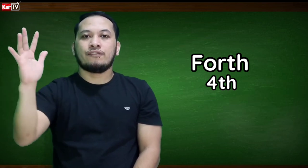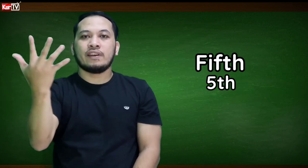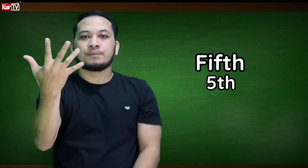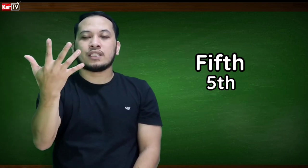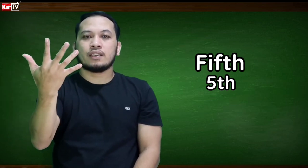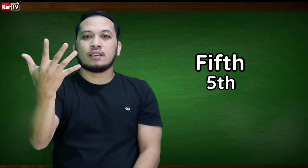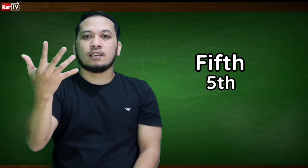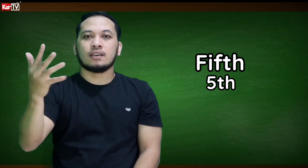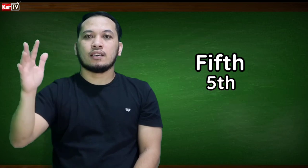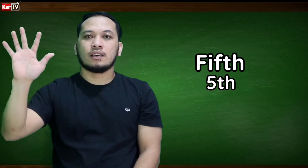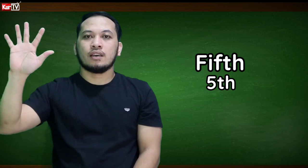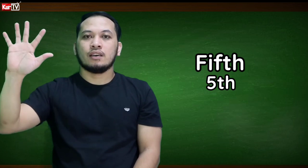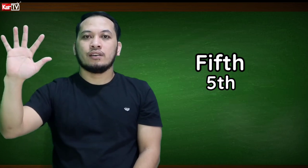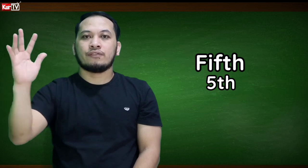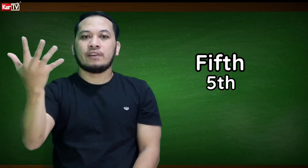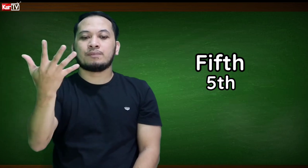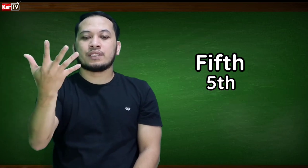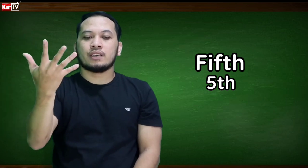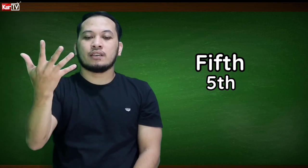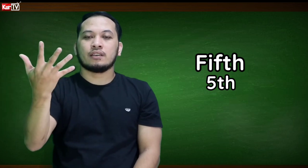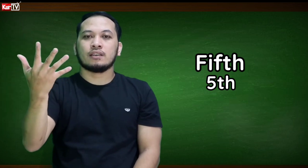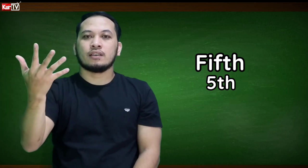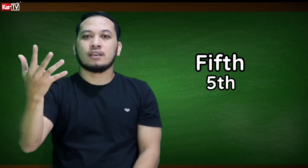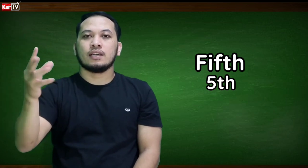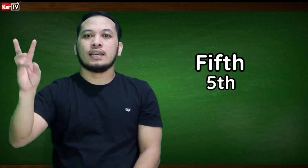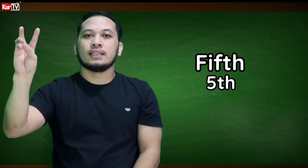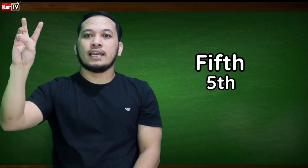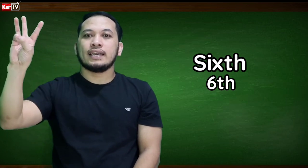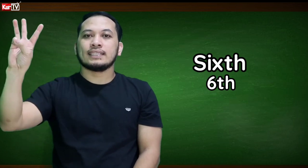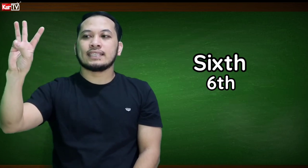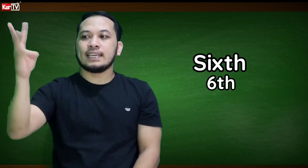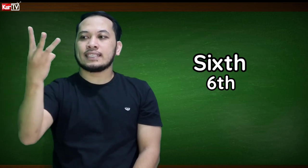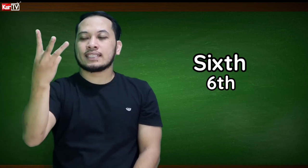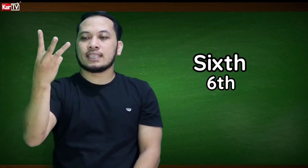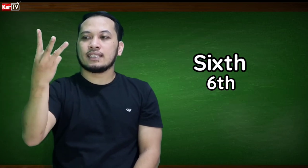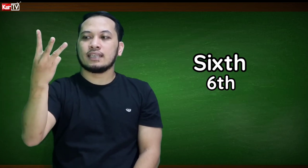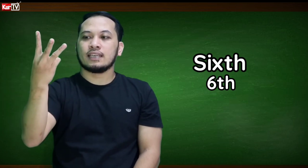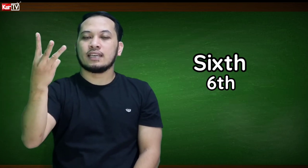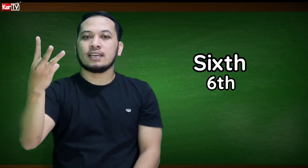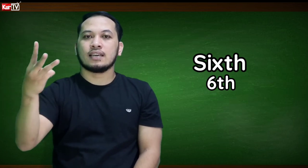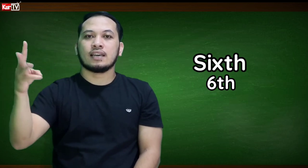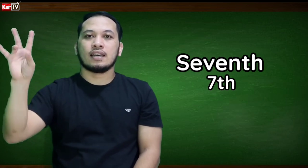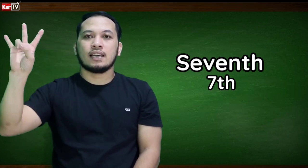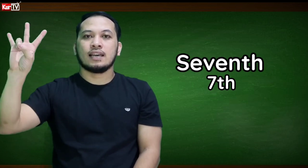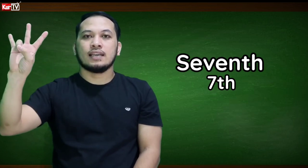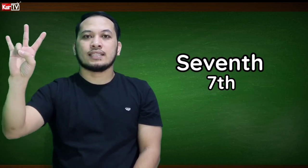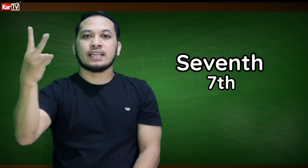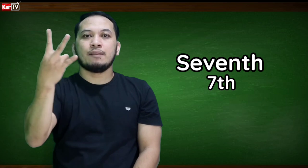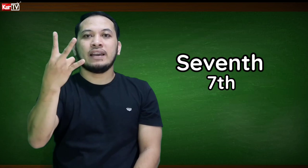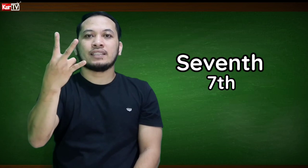Fifth. Fifth. Then, sixth. Seventh.